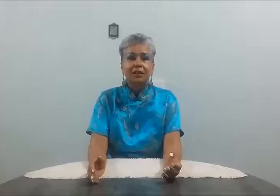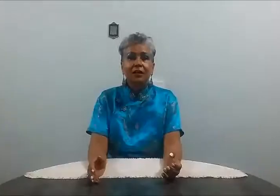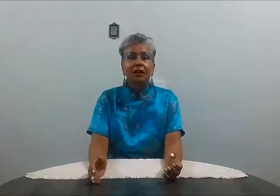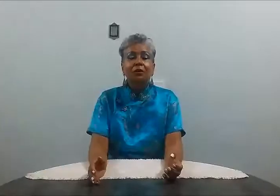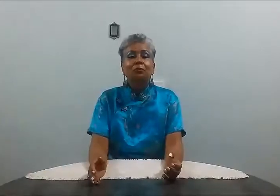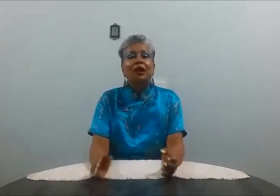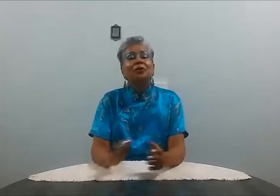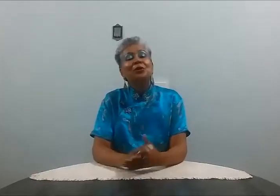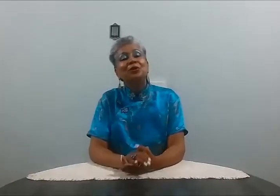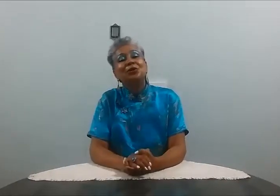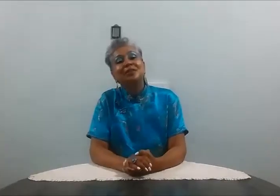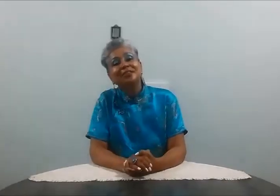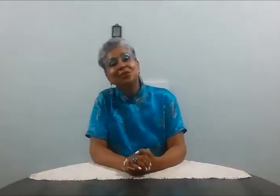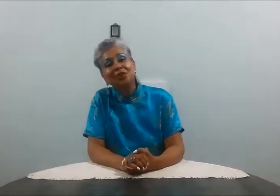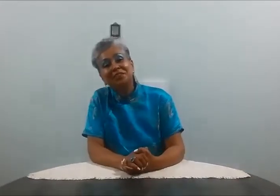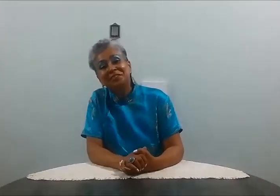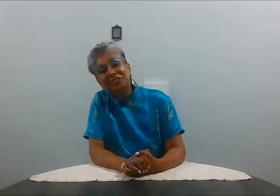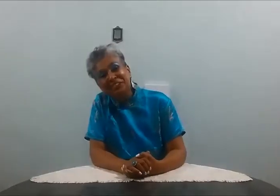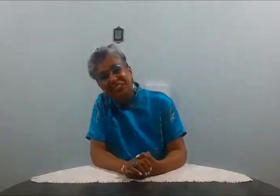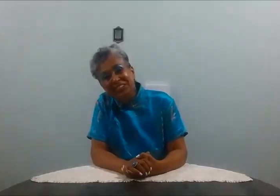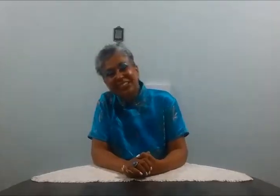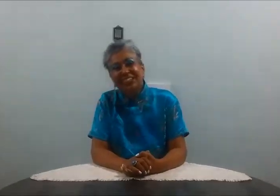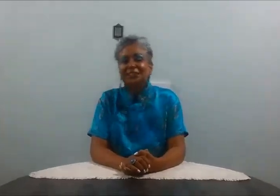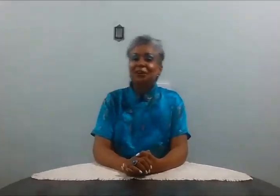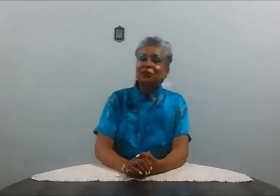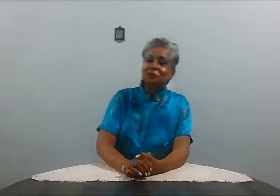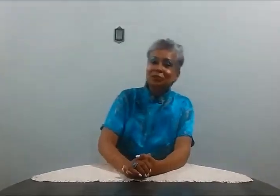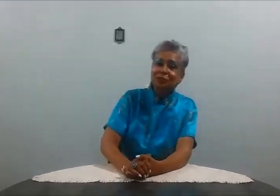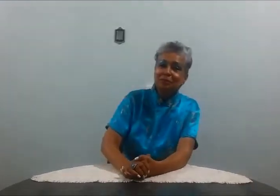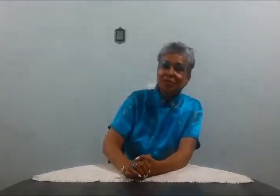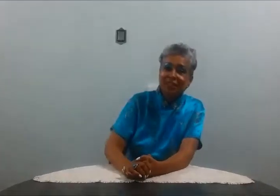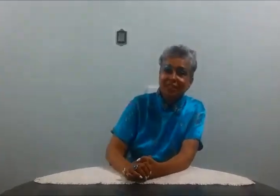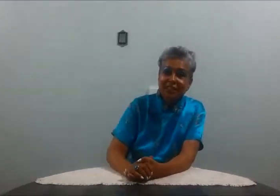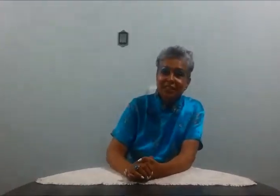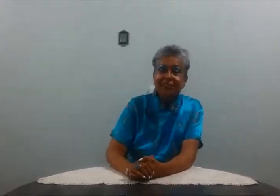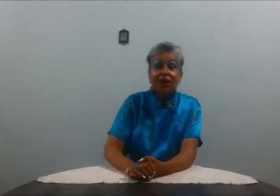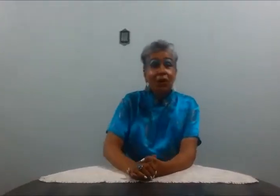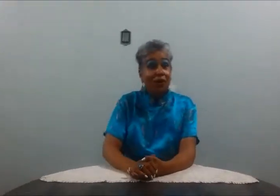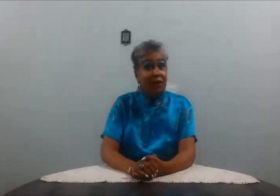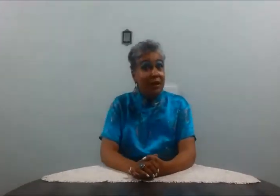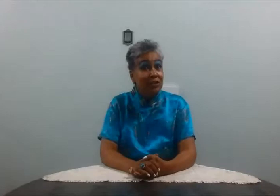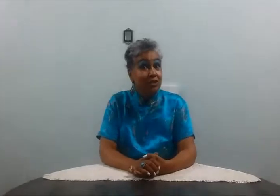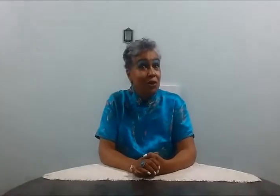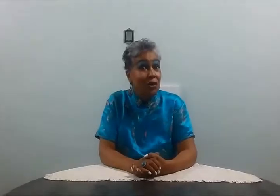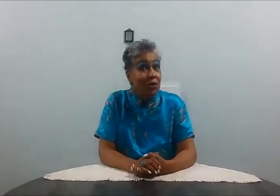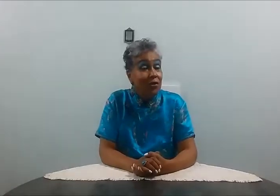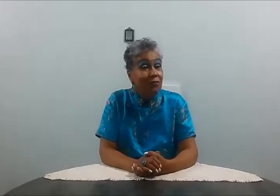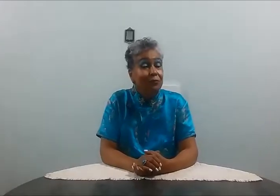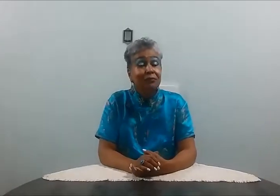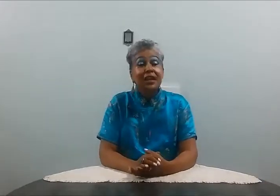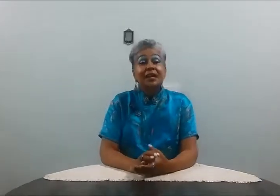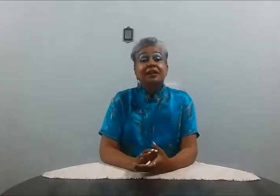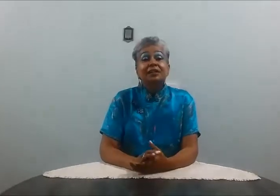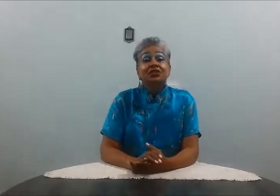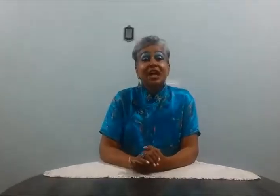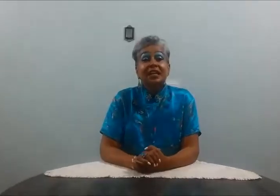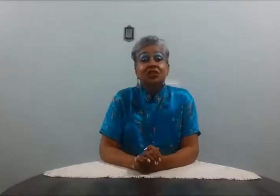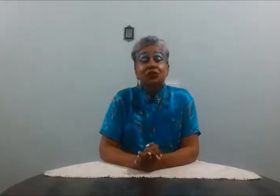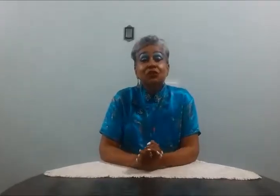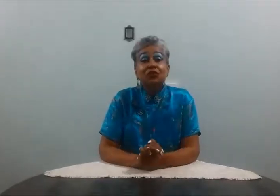Boa noite senhoras e senhores, boa noite meninos e meninas, olha eu aí de novo. Gente, hoje eu